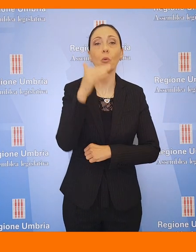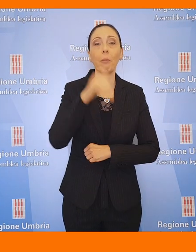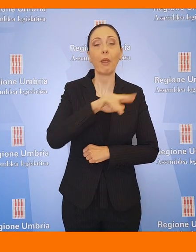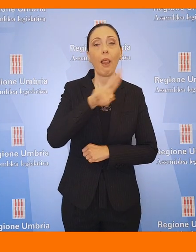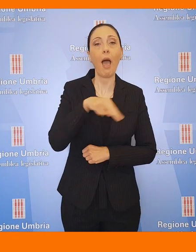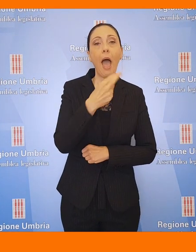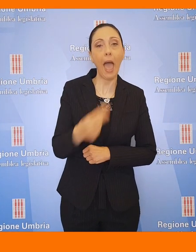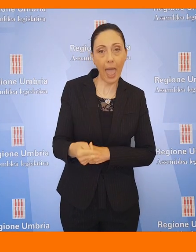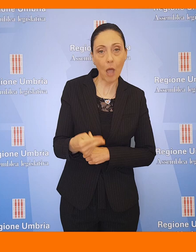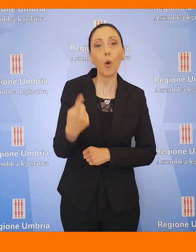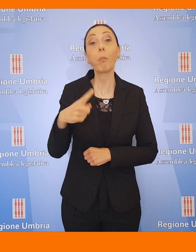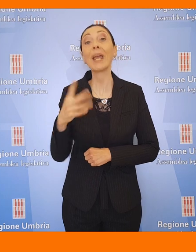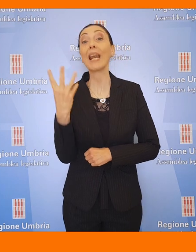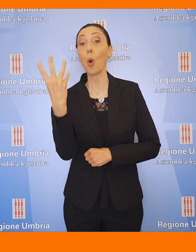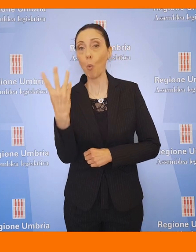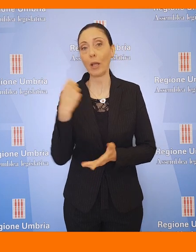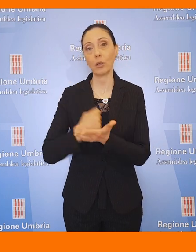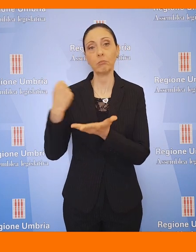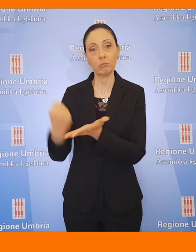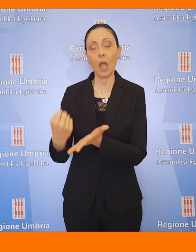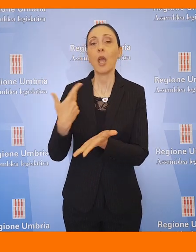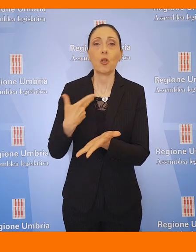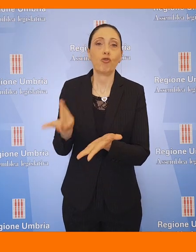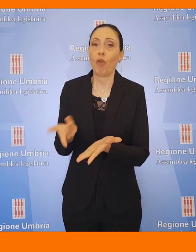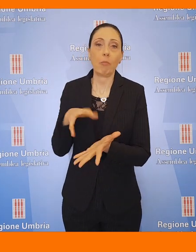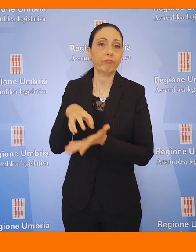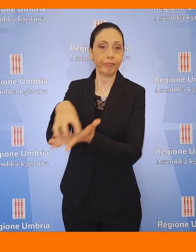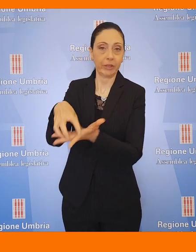euro relativamente a quattro pratiche deliberate.